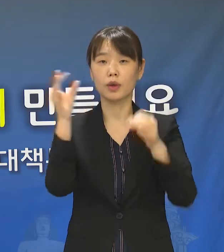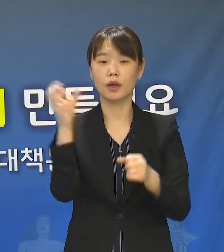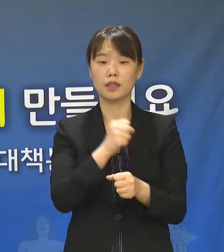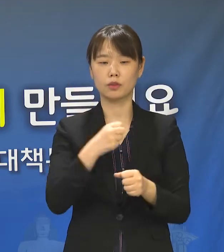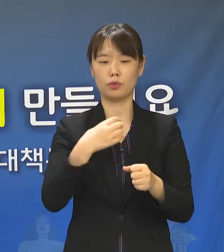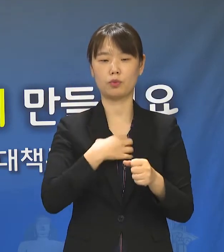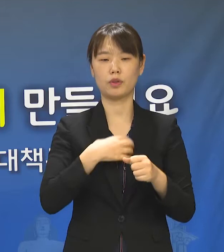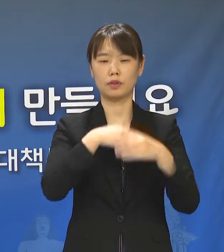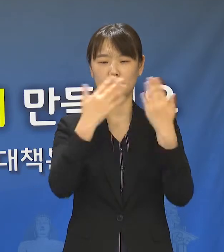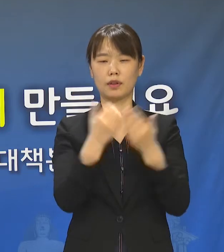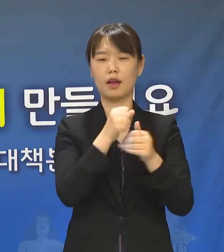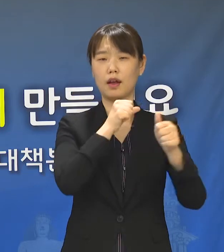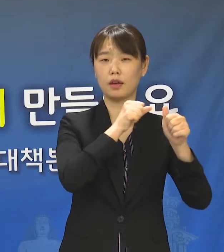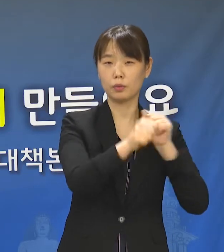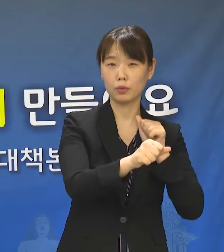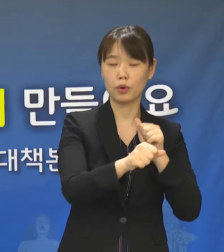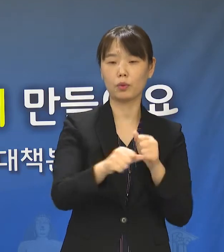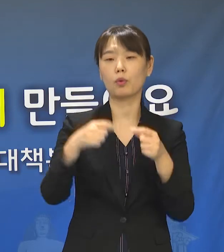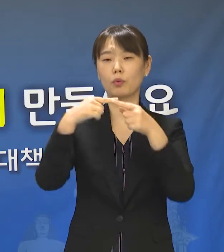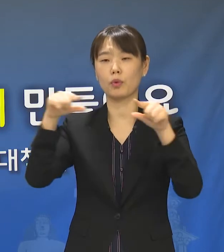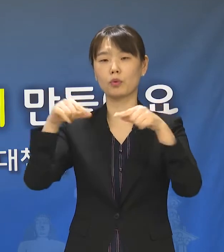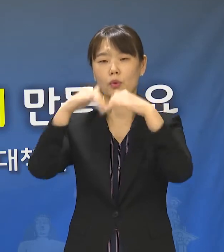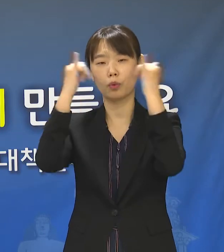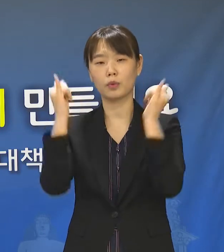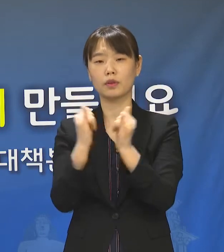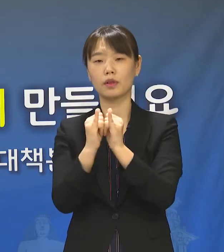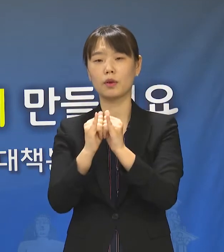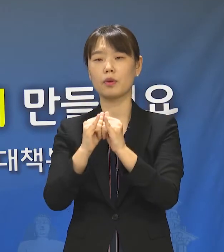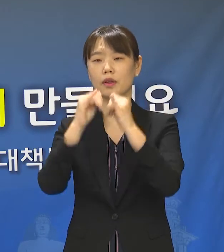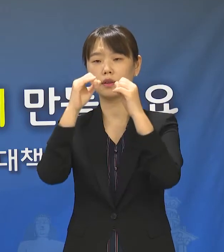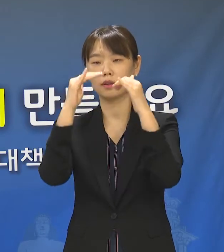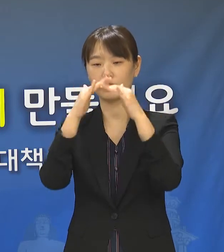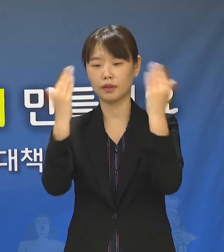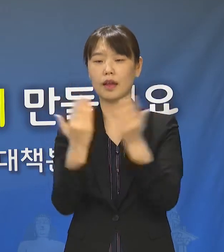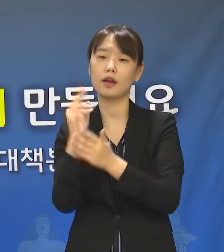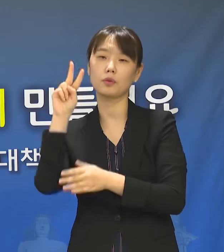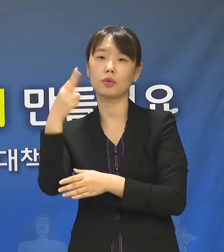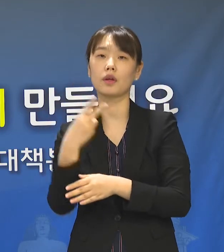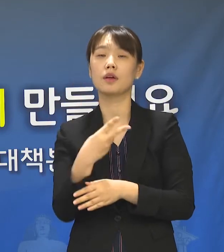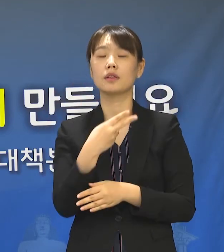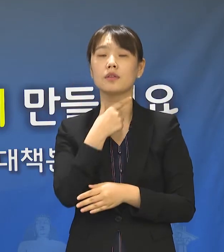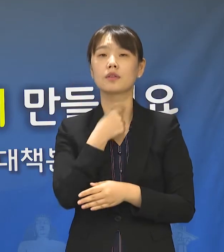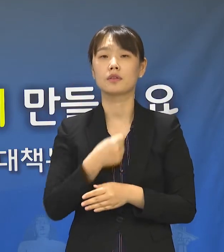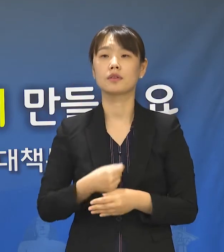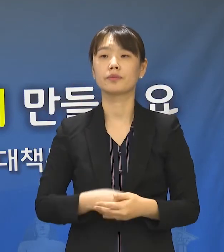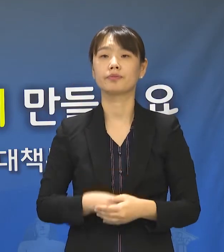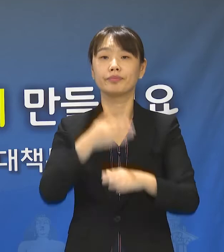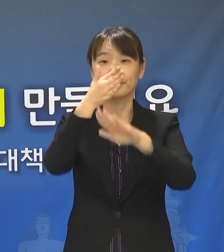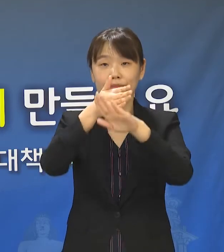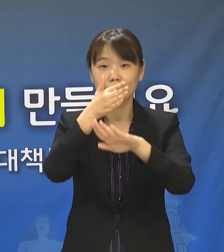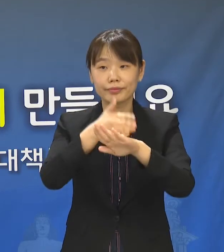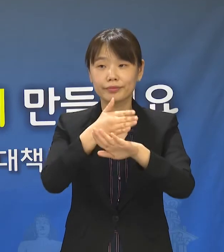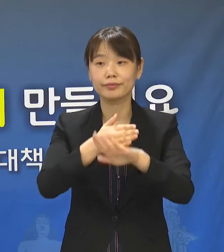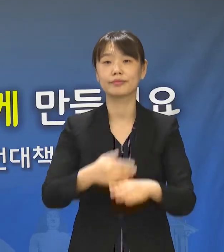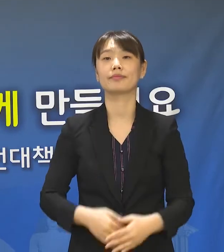위기를 하루빨리 벗어나서 일상으로 돌아갈 수 있도록 최선을 다하겠습니다. 감사합니다.